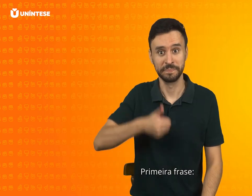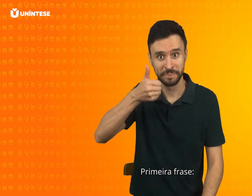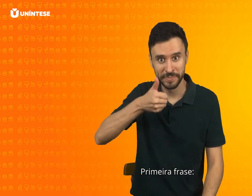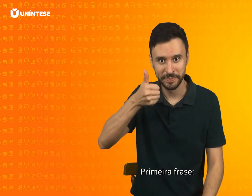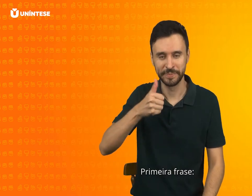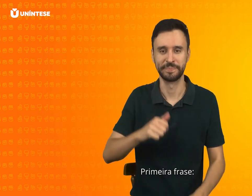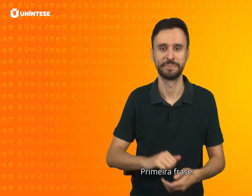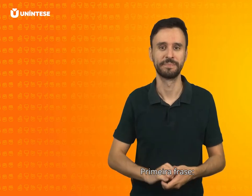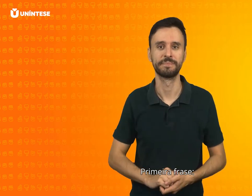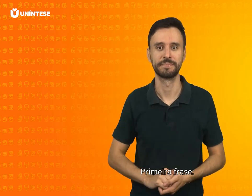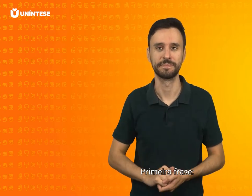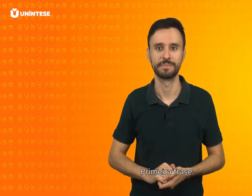Primeira frase.